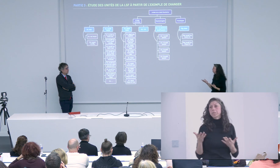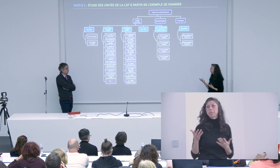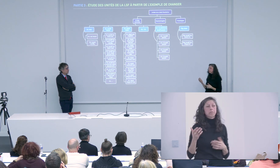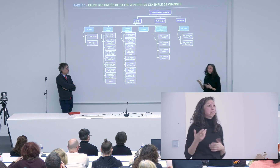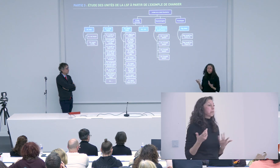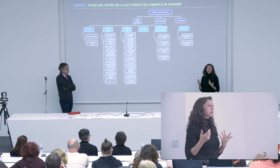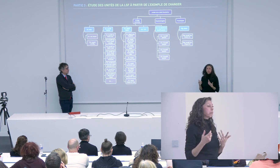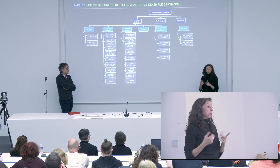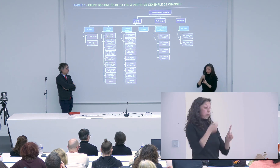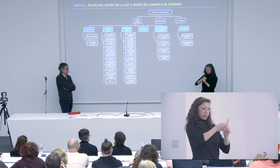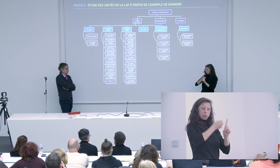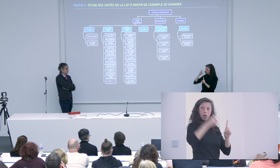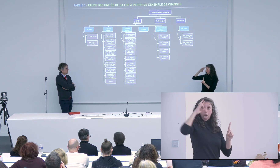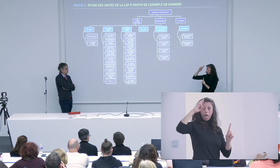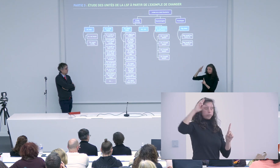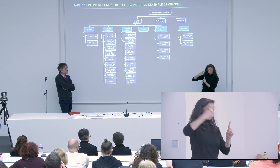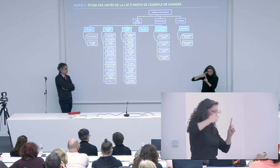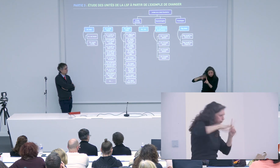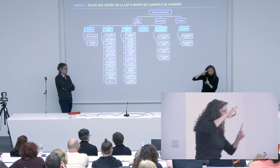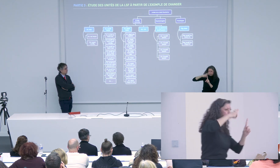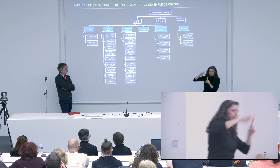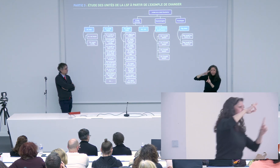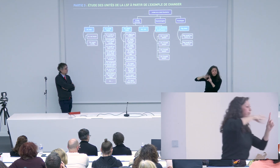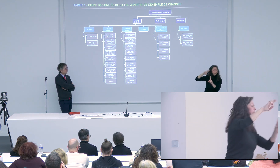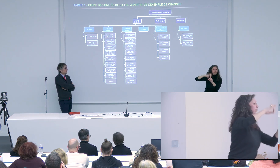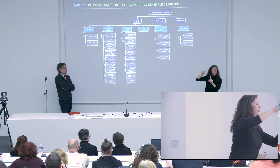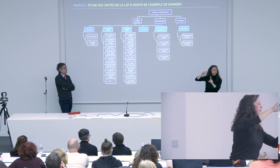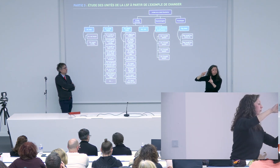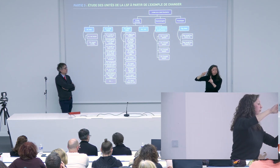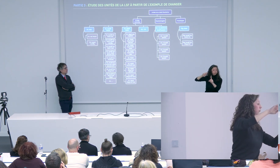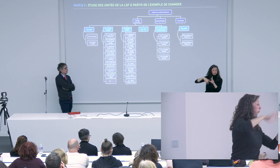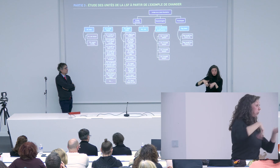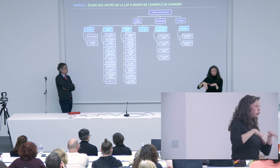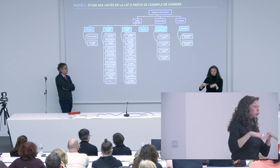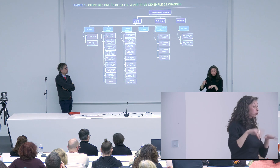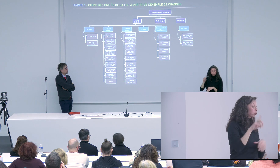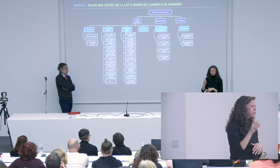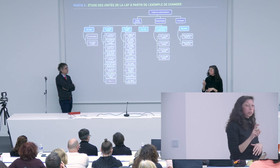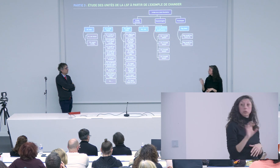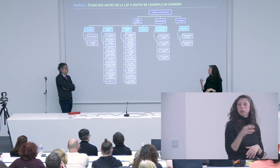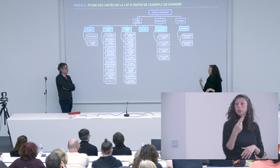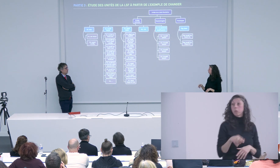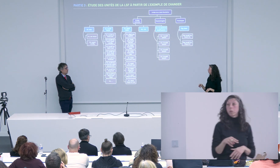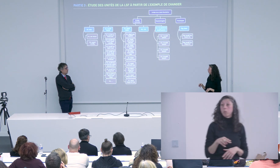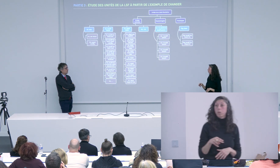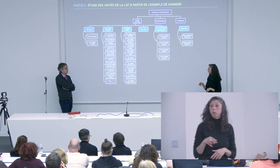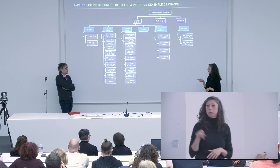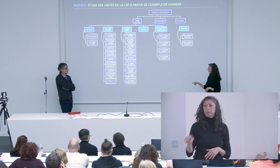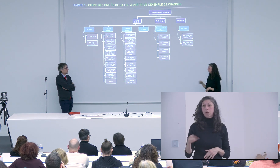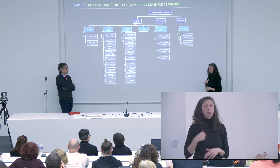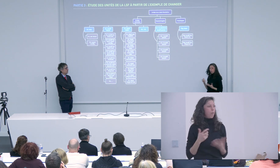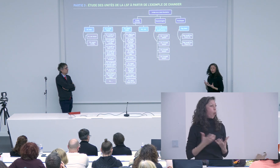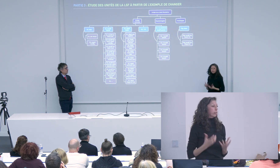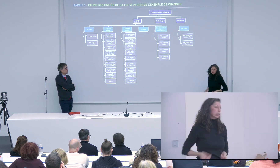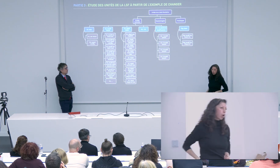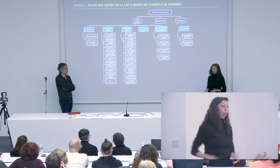marcherait en langue des signes est-ce que ça existe vraiment on connaît ce signe milité au départ enfin se battre pour